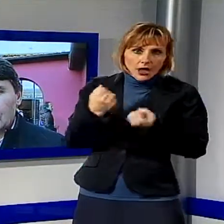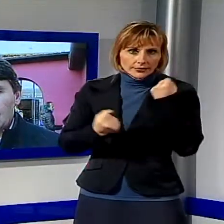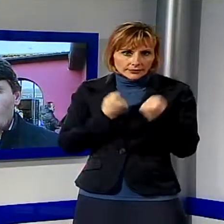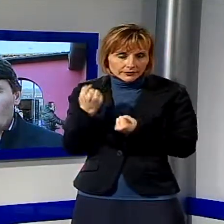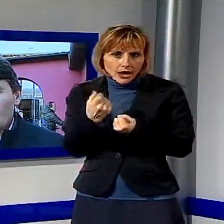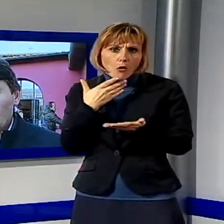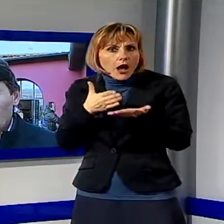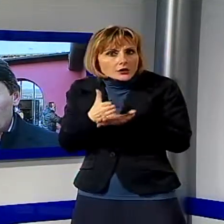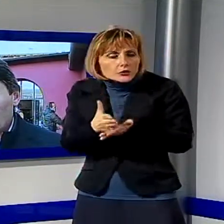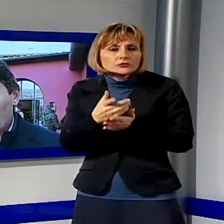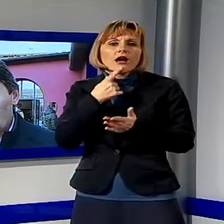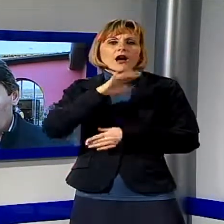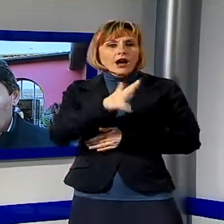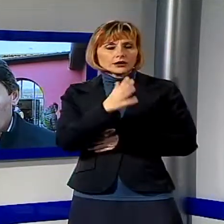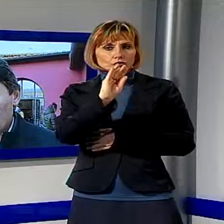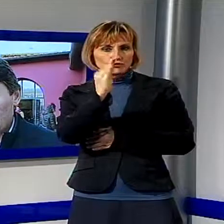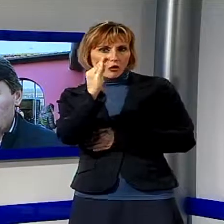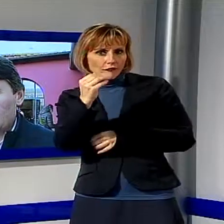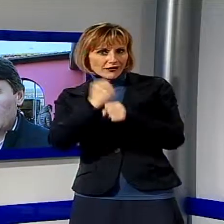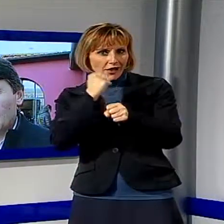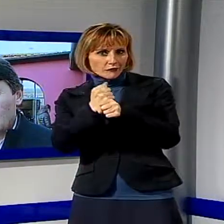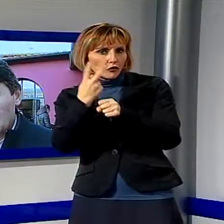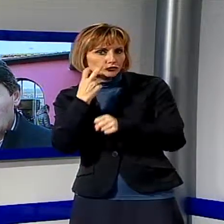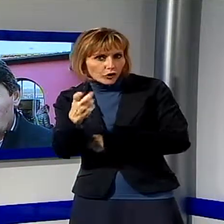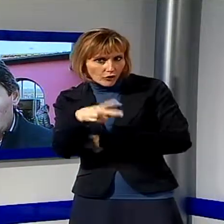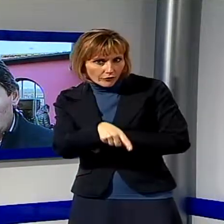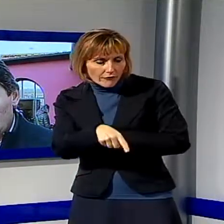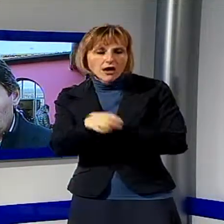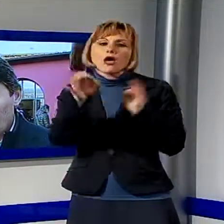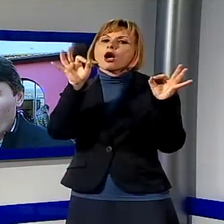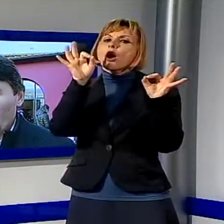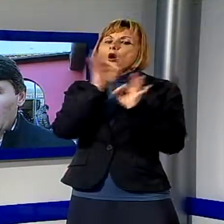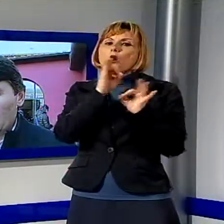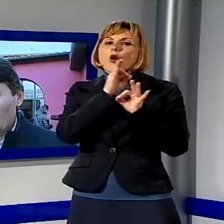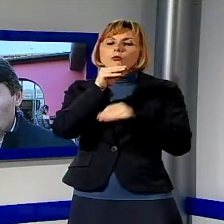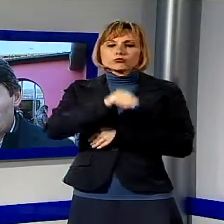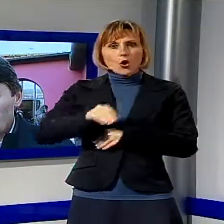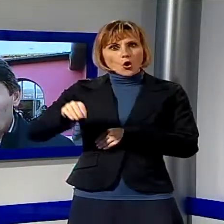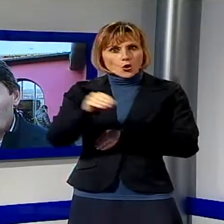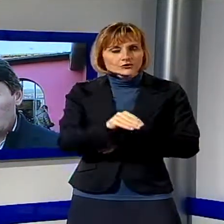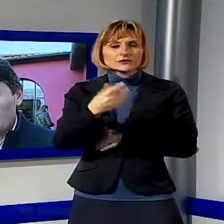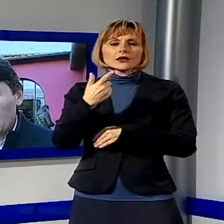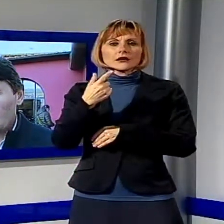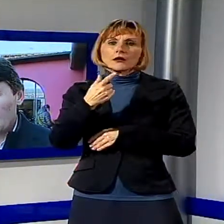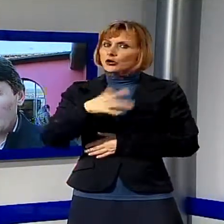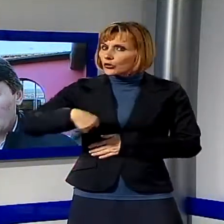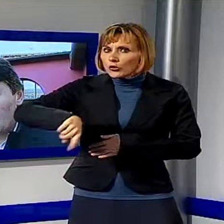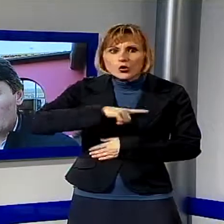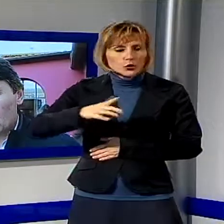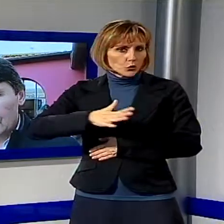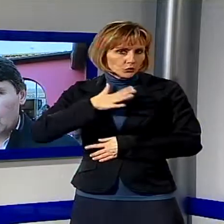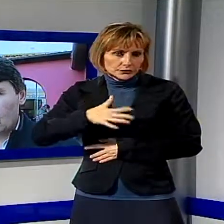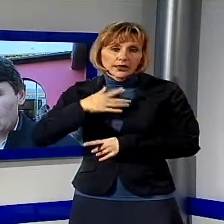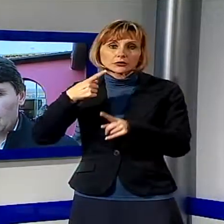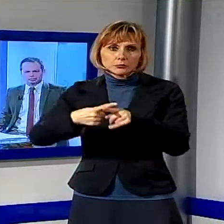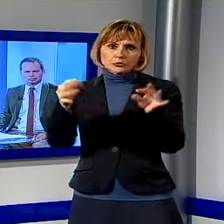dare occupazione, sviluppo alla nostra gente, ai nostri luoghi, alla nostra gioventù, siamo ben consapevoli, siamo